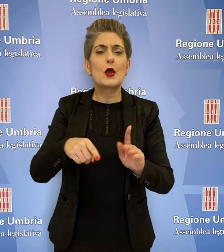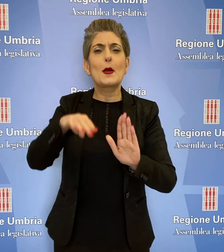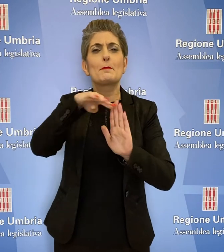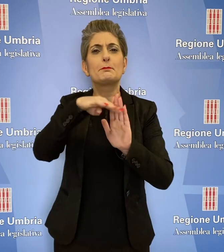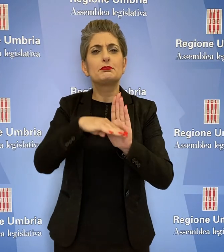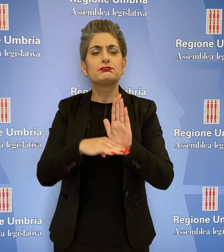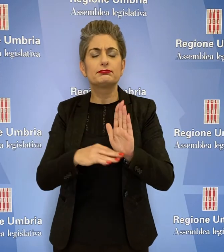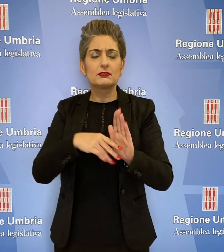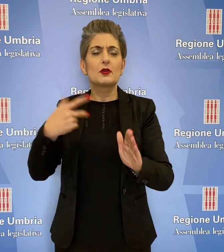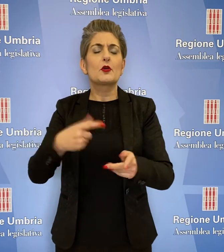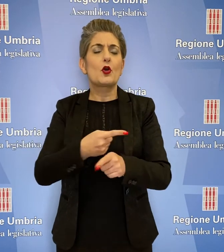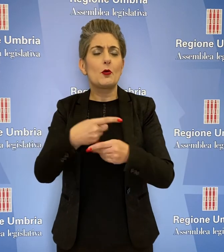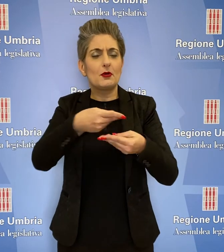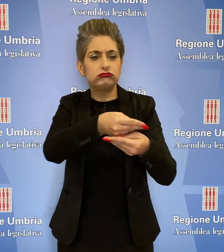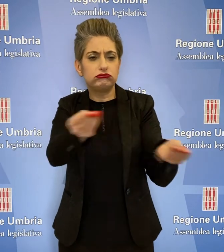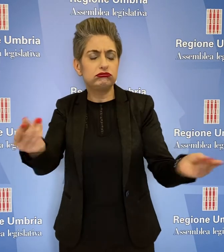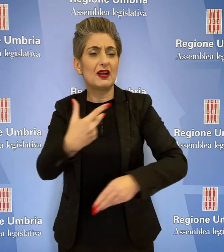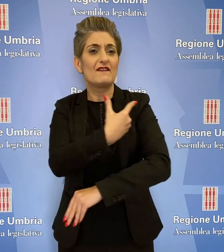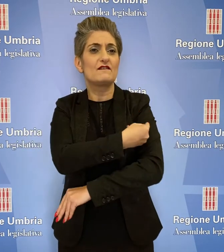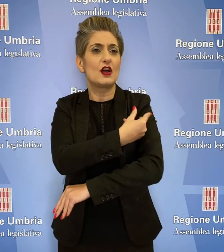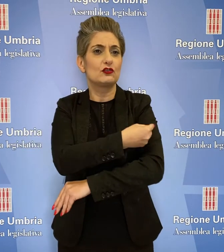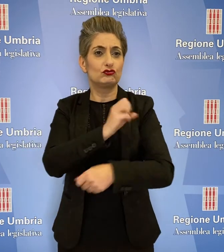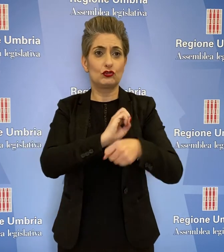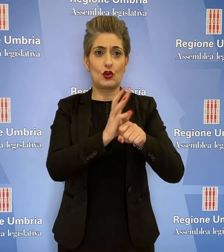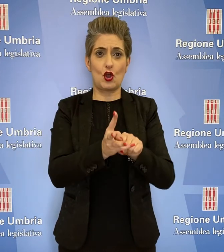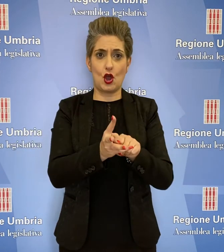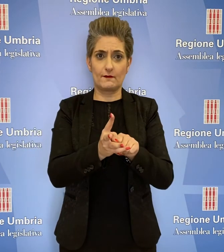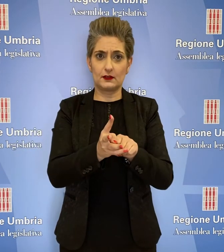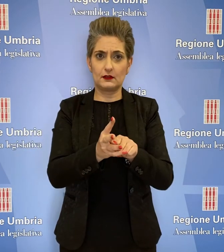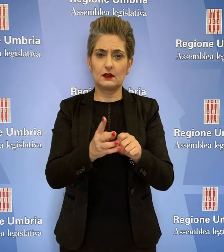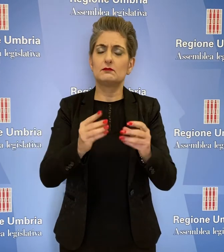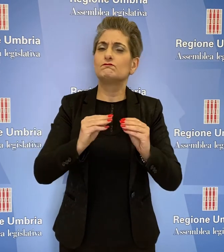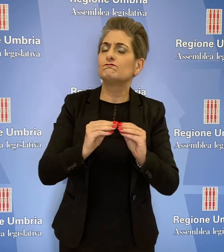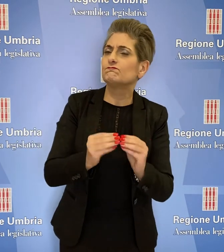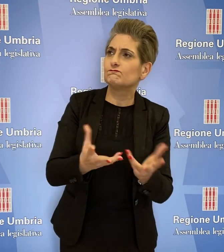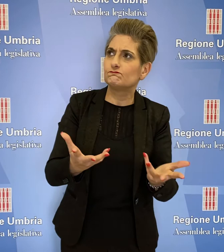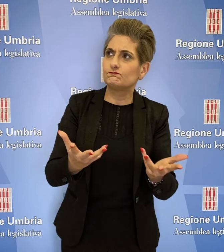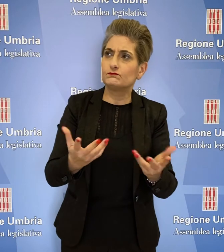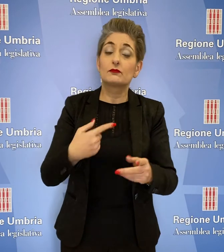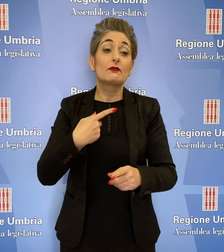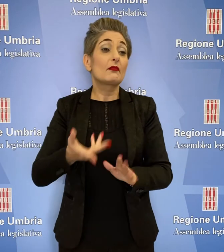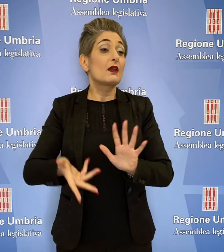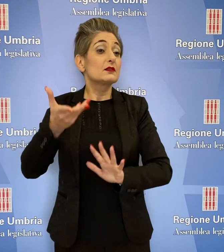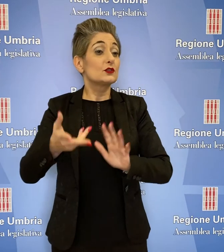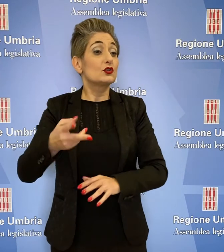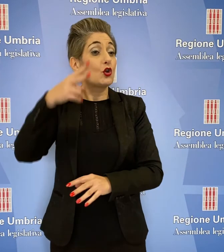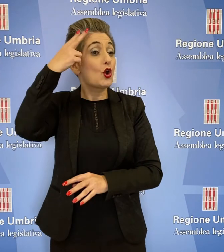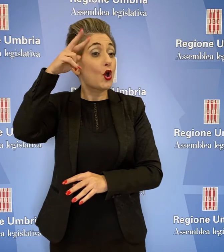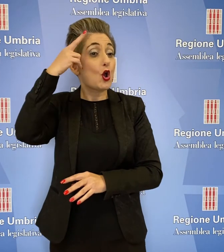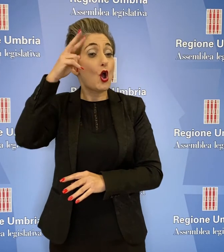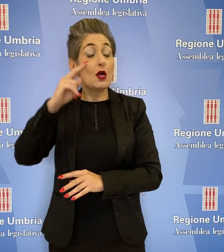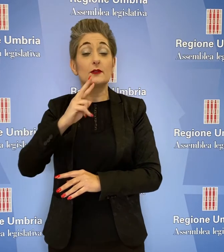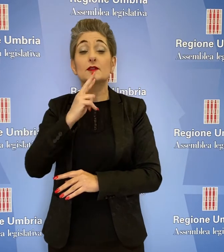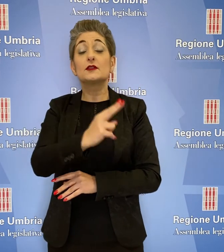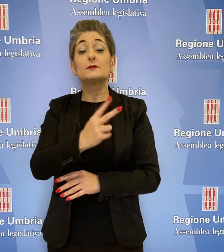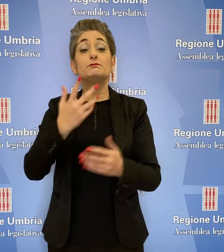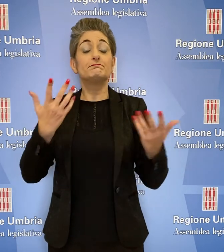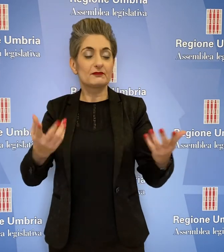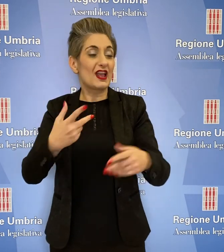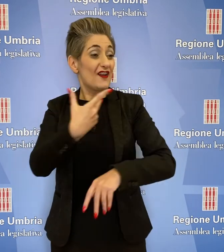del piano di somministrazione del vaccino per il Covid. L'assessore Coletto ha risposto che